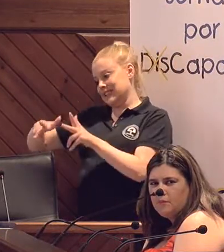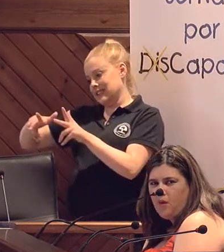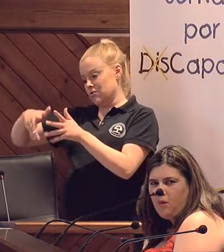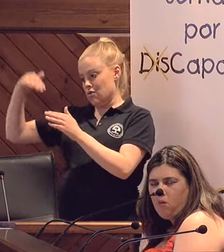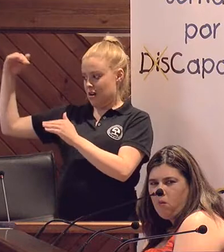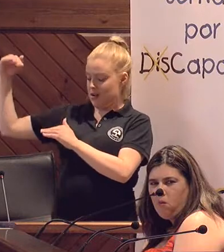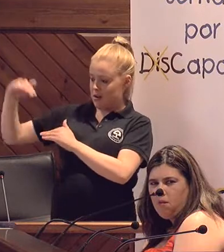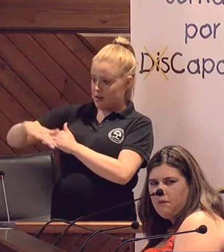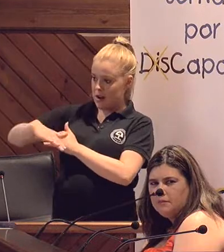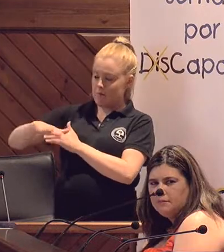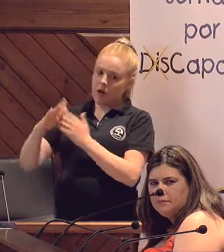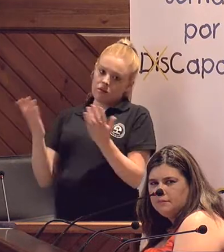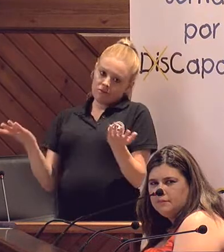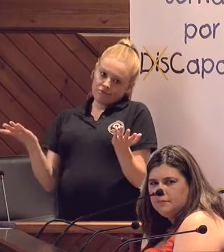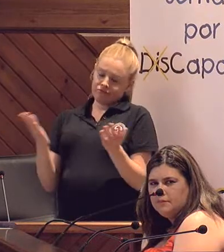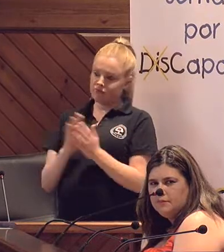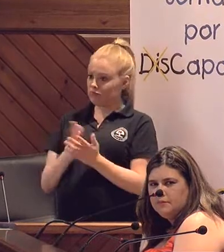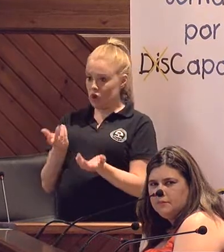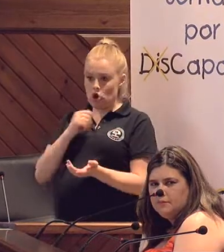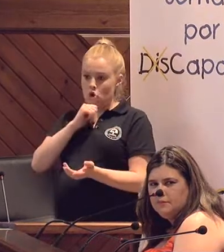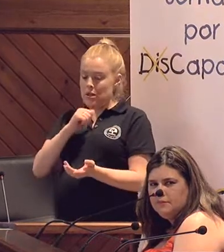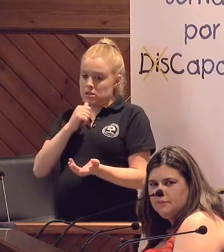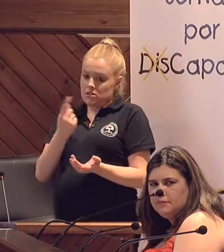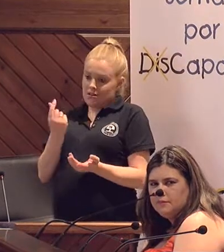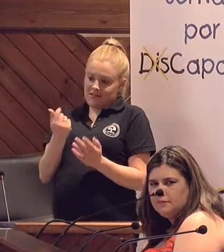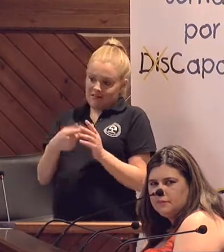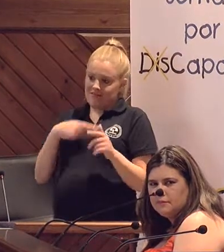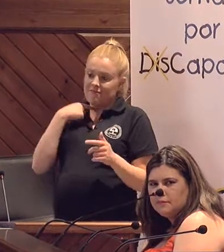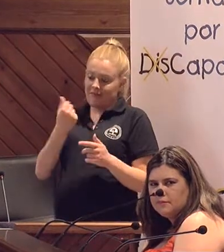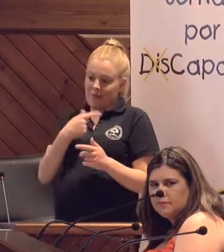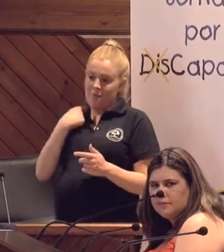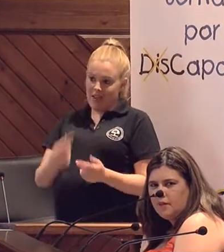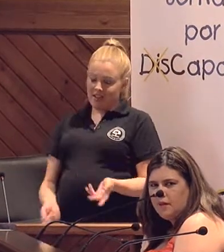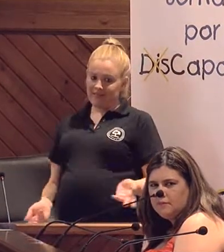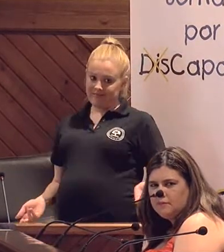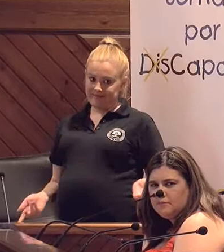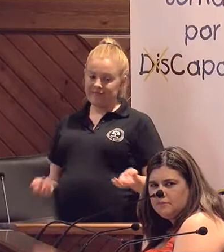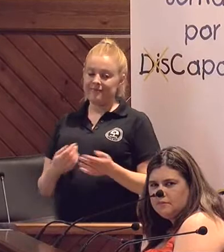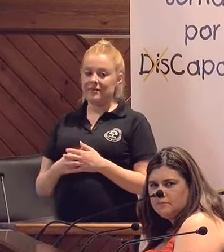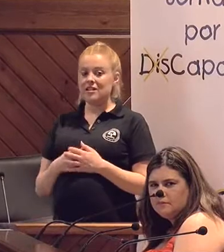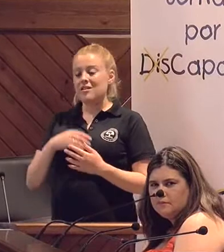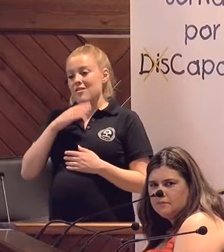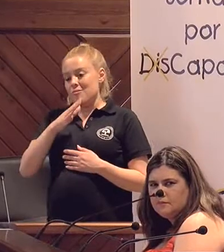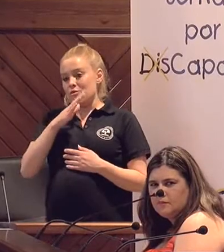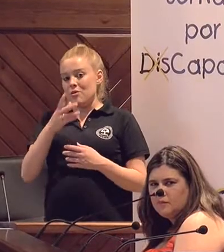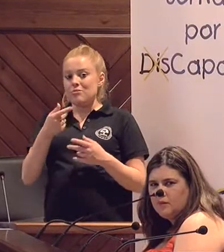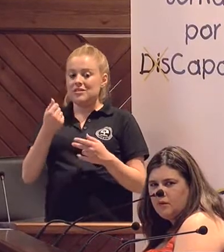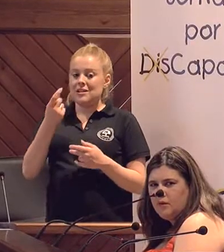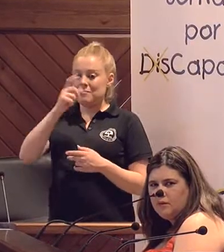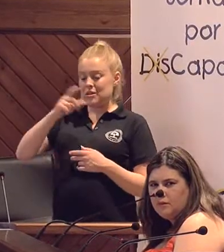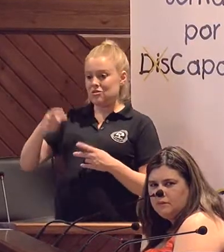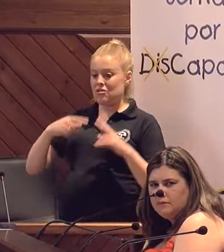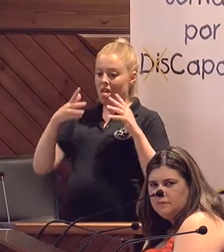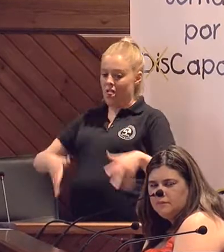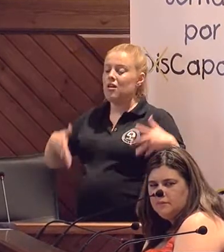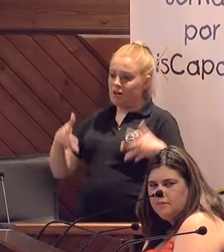una terraza, no creo yo que se vaya a arruinar el delba. Porque miren también mucho eso, porque hay mucha gente con silla de ruedas aquí en